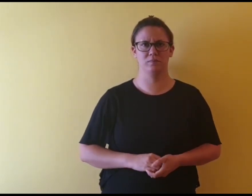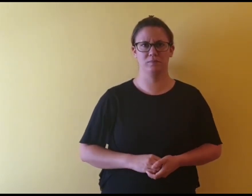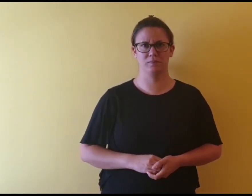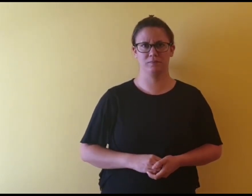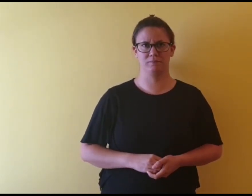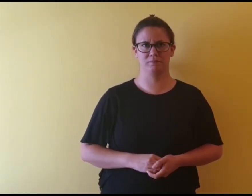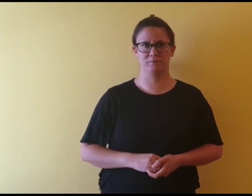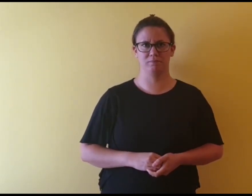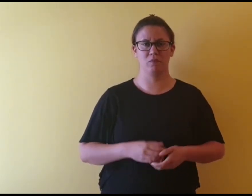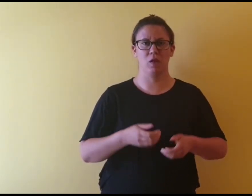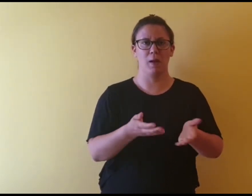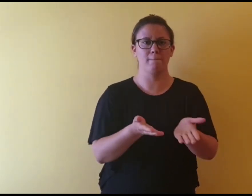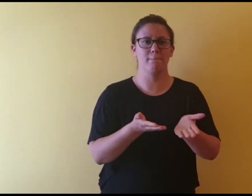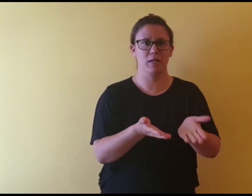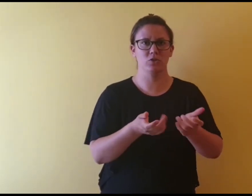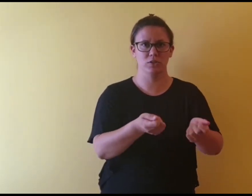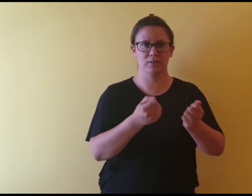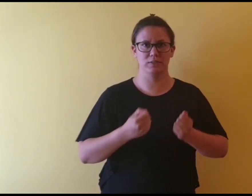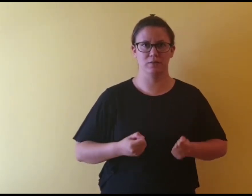Pečnica.